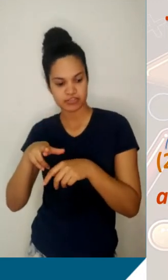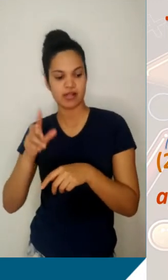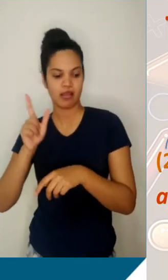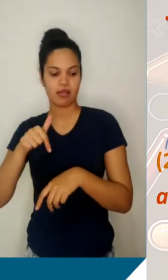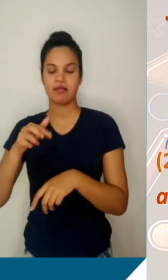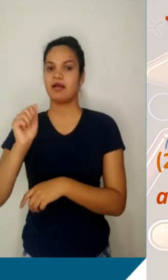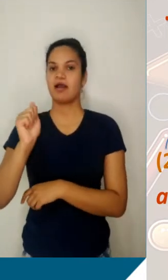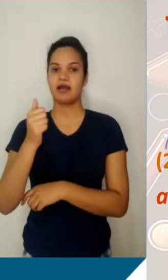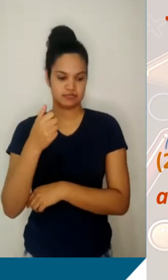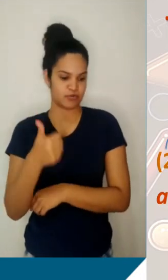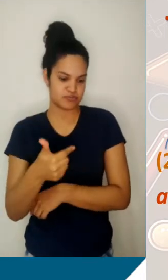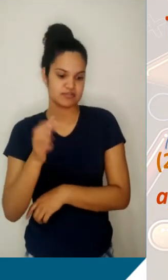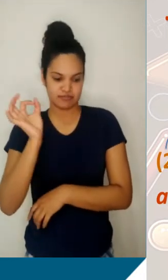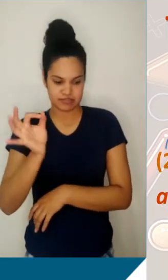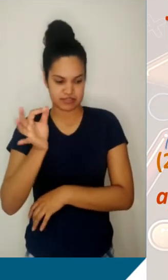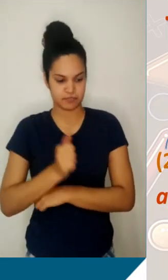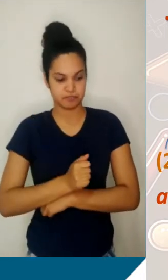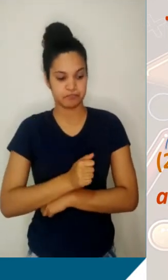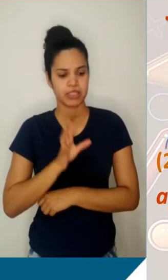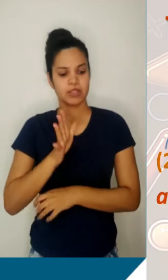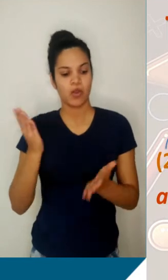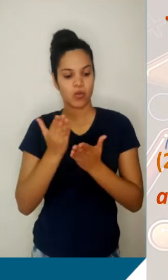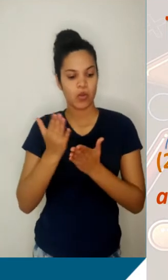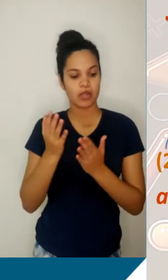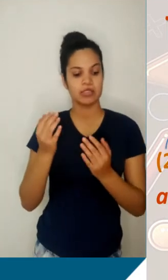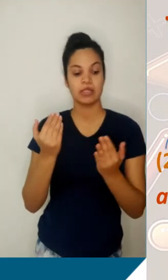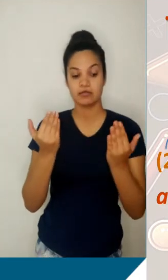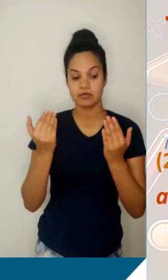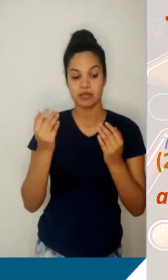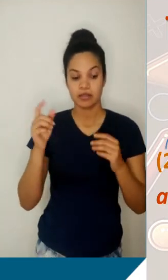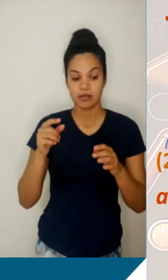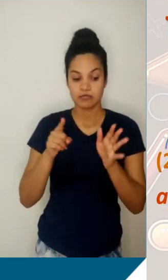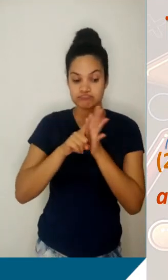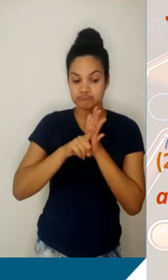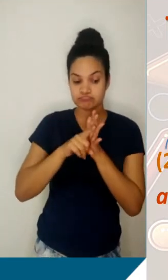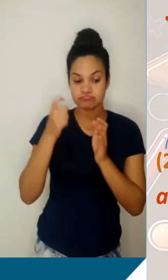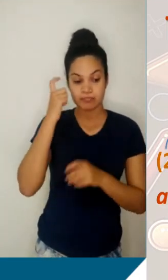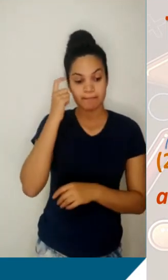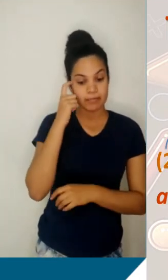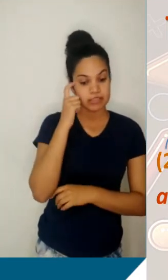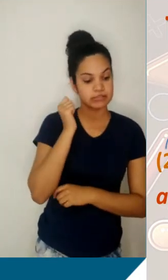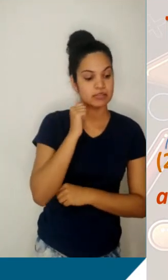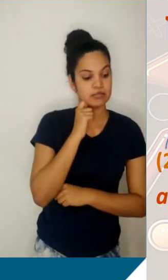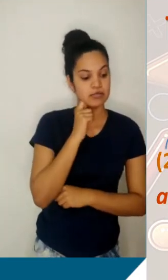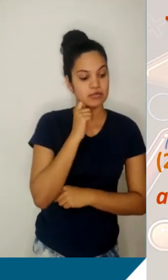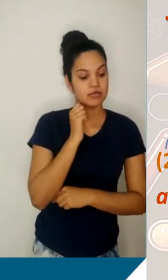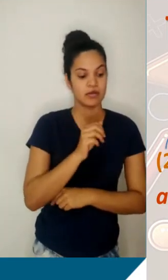acrescentamos 3 unidades. E eu vou pedir novamente para você estabelecer uma relação entre o A1, o A3